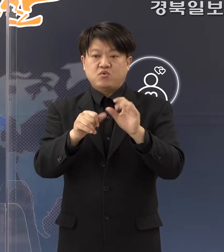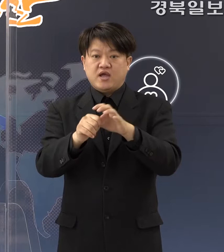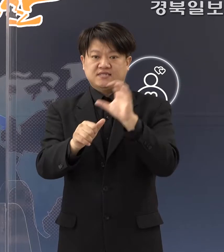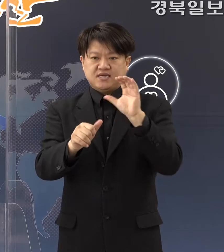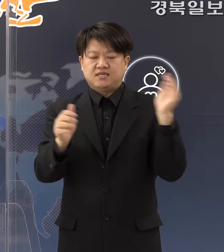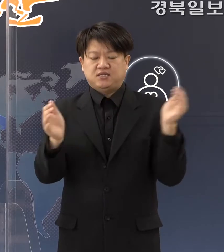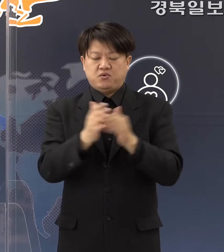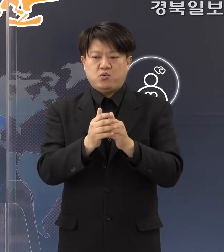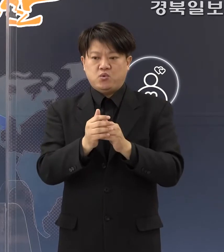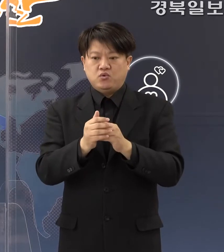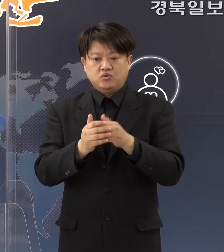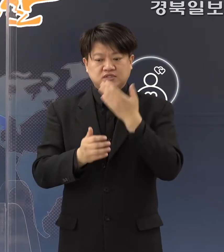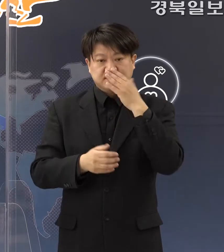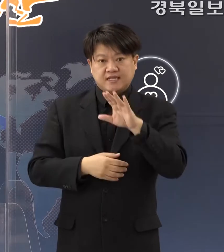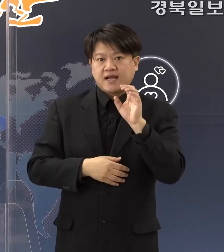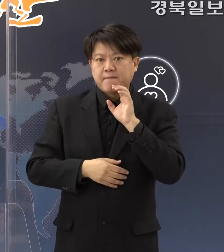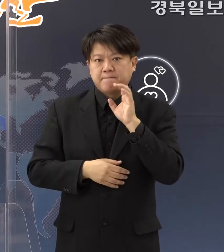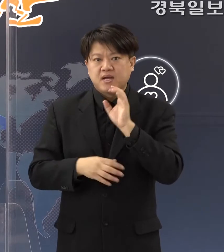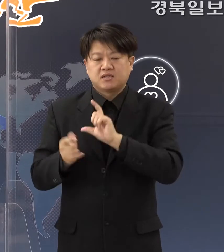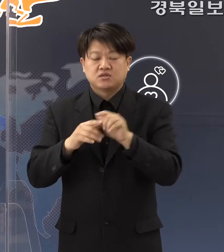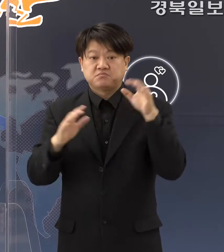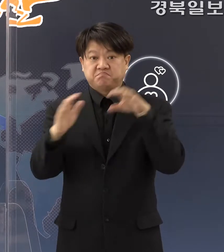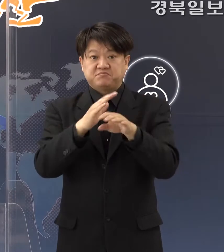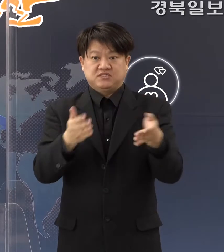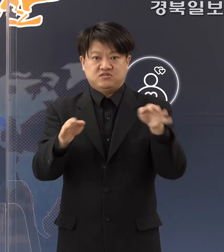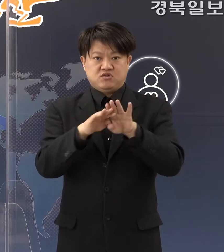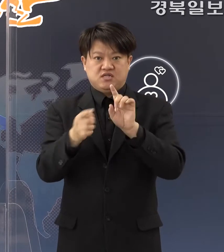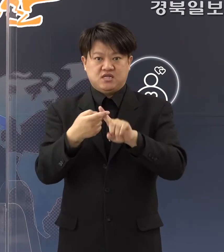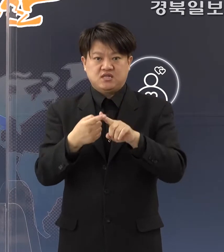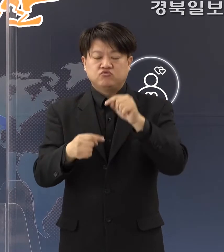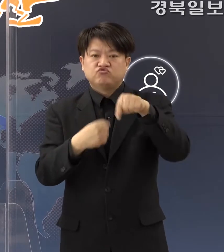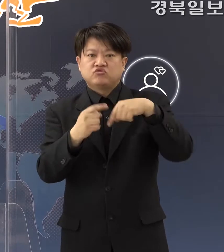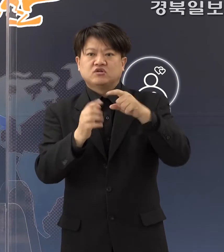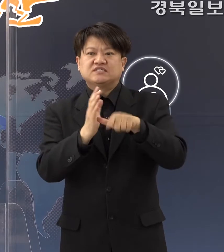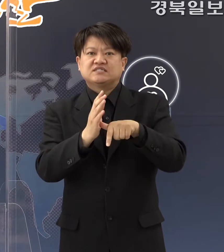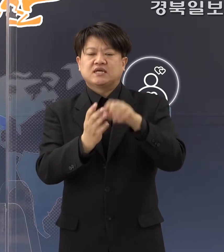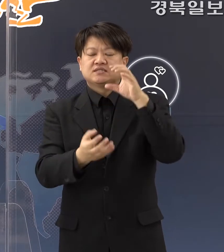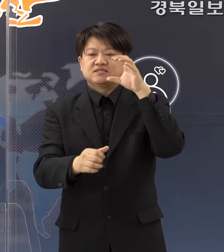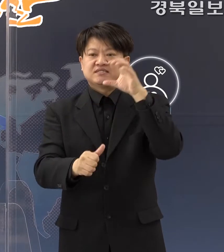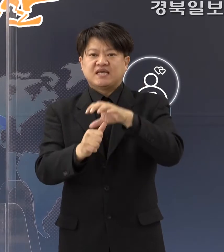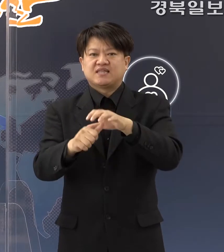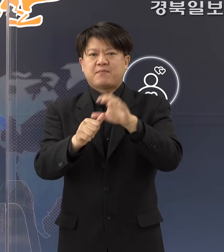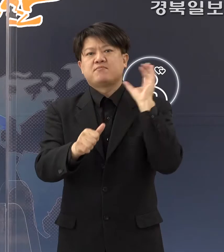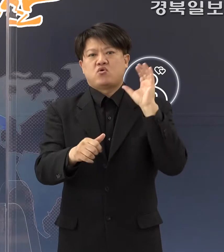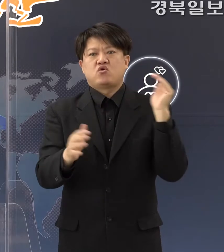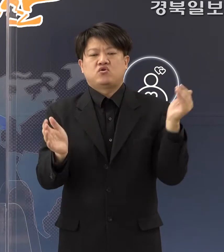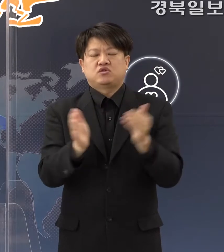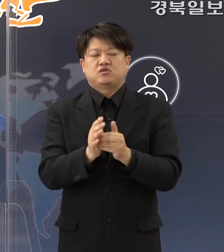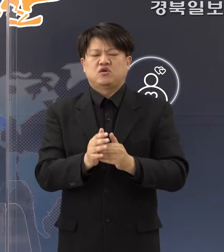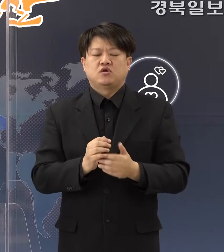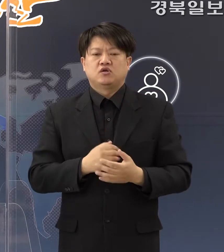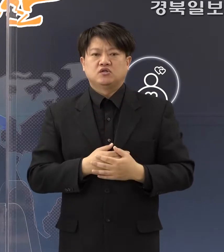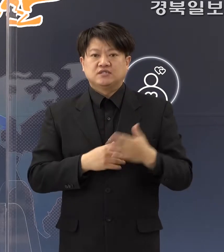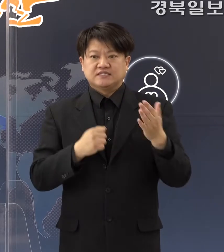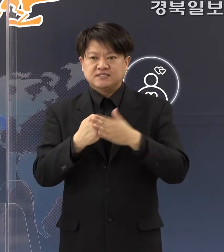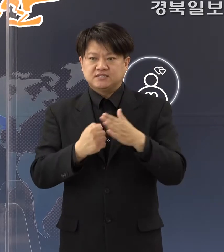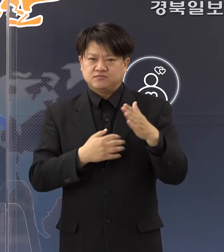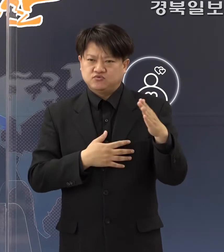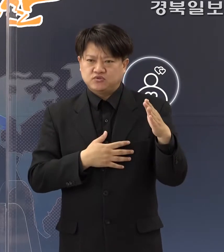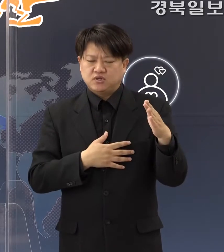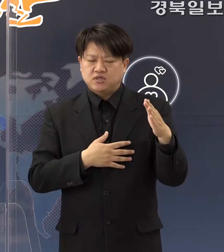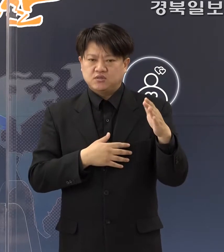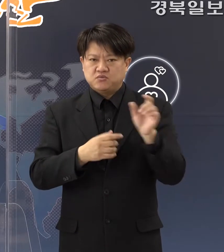식당, 카페라든지 다중이용시설에 대한 운영시간 제한이 다 해제가 되었습니다. 이로 인해서